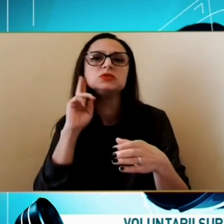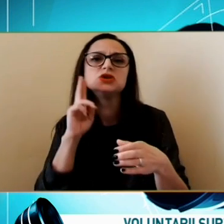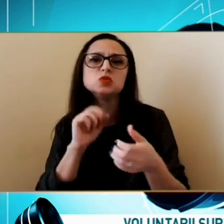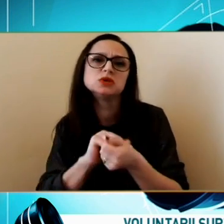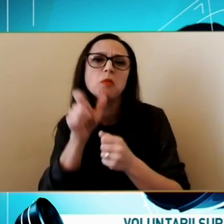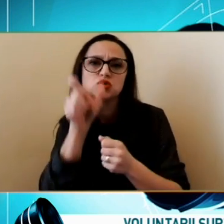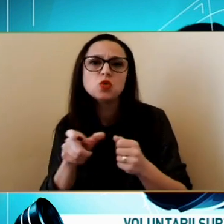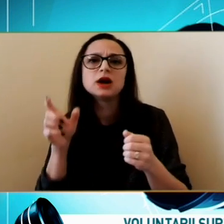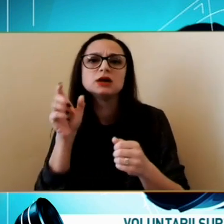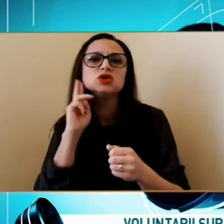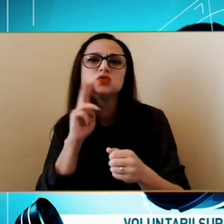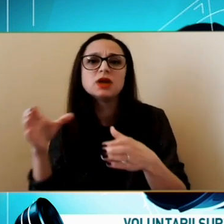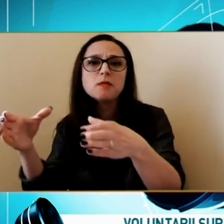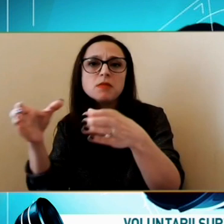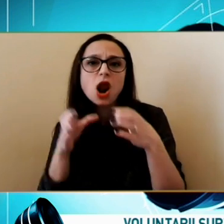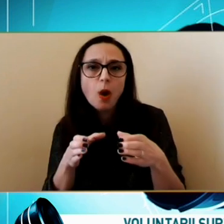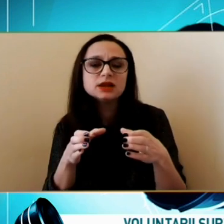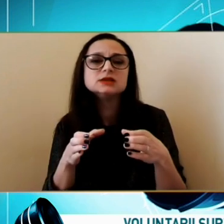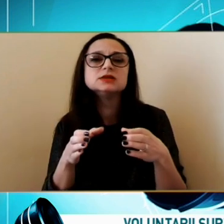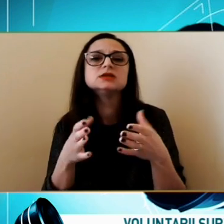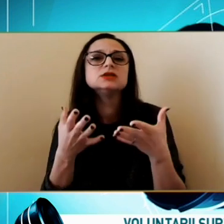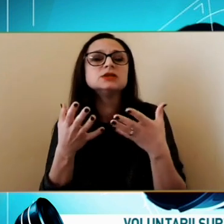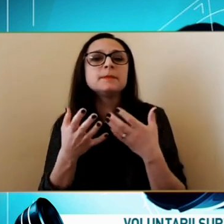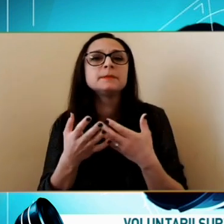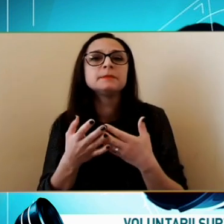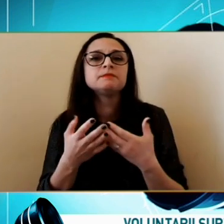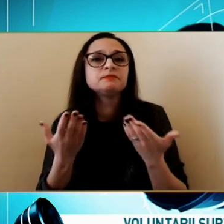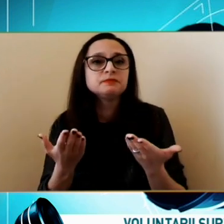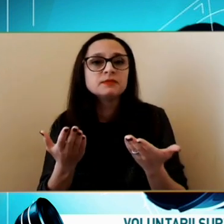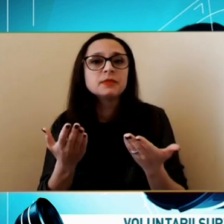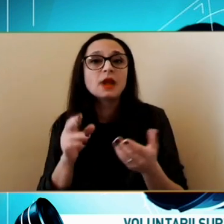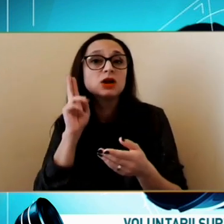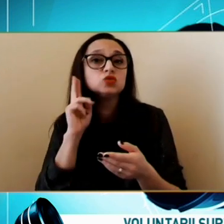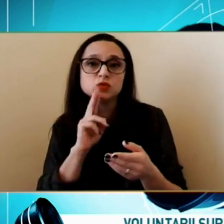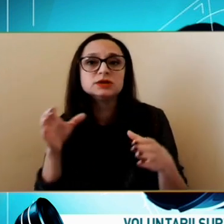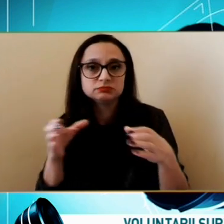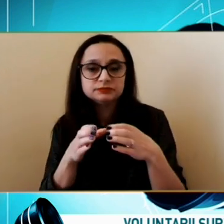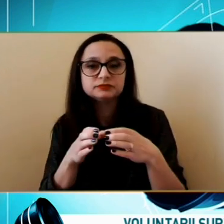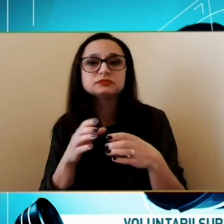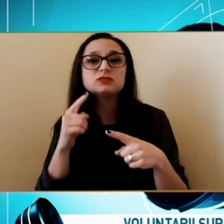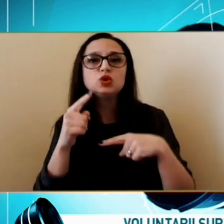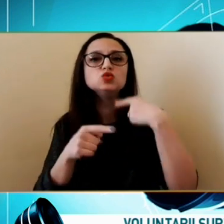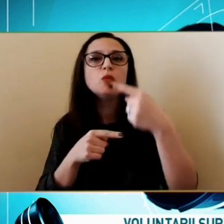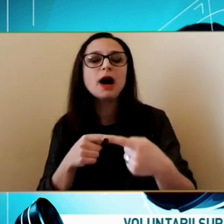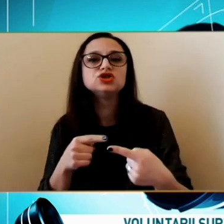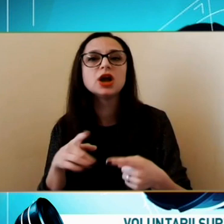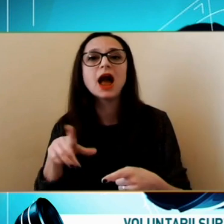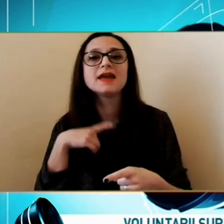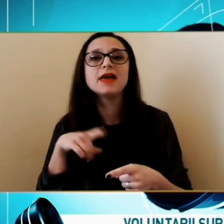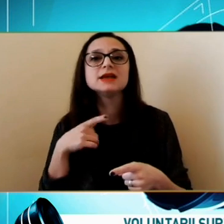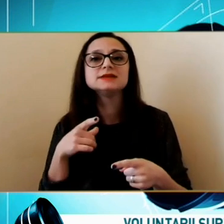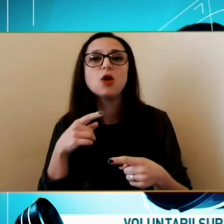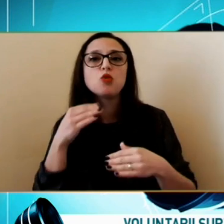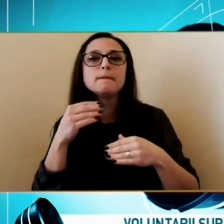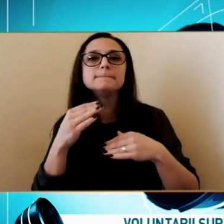Preluați un grup Da De surți După care Există un Protocol